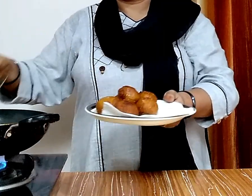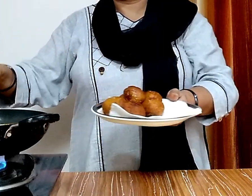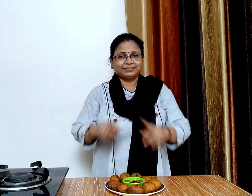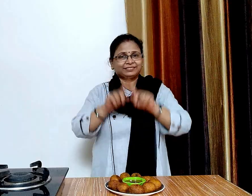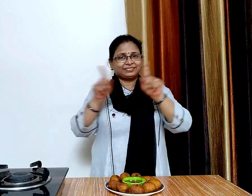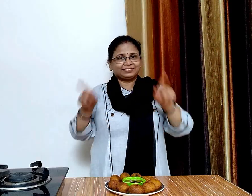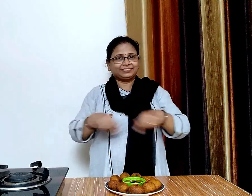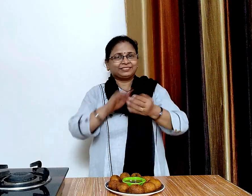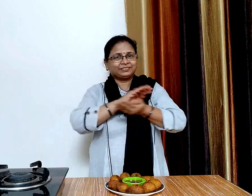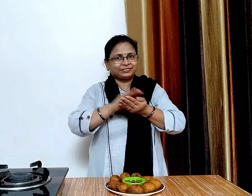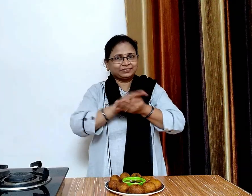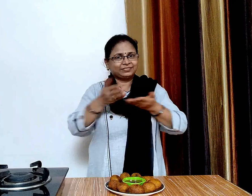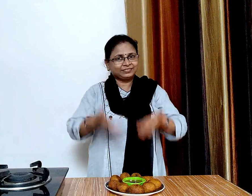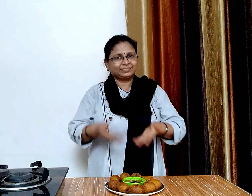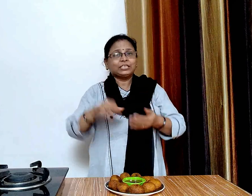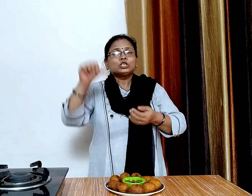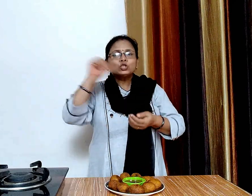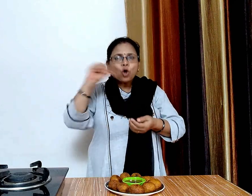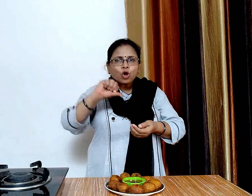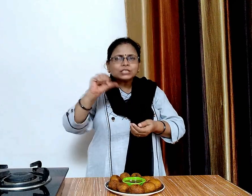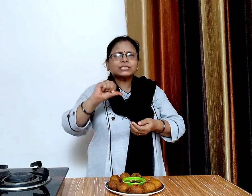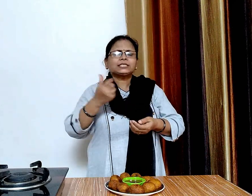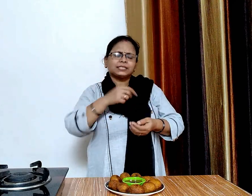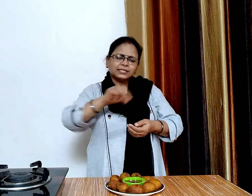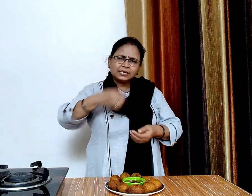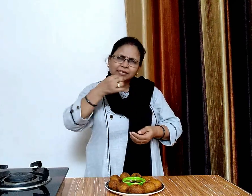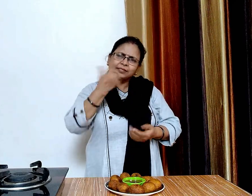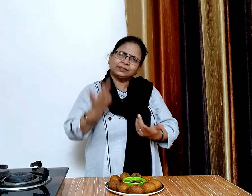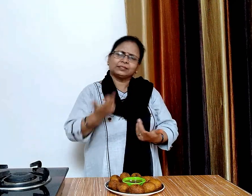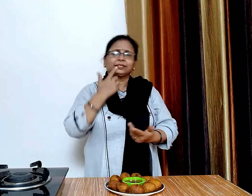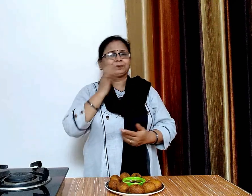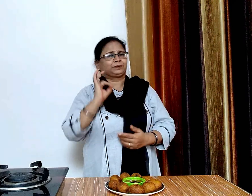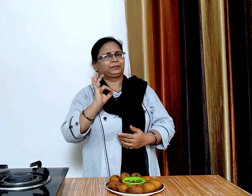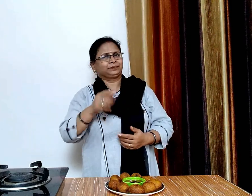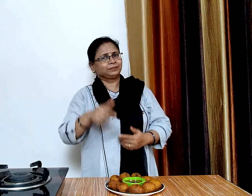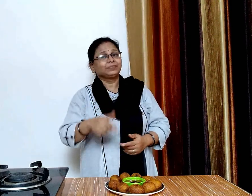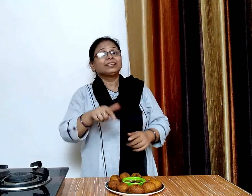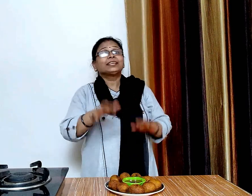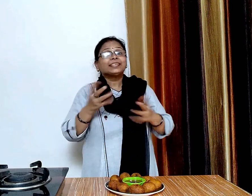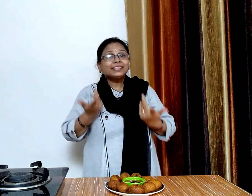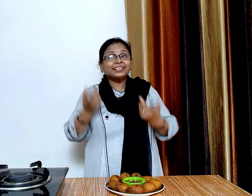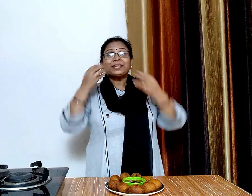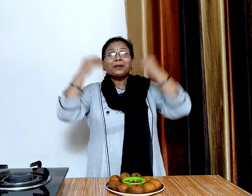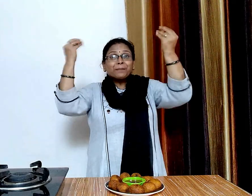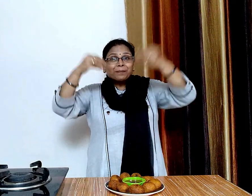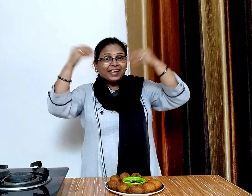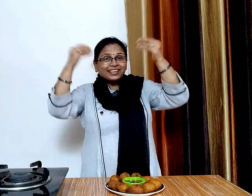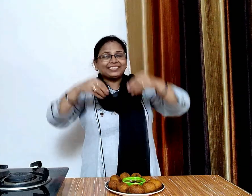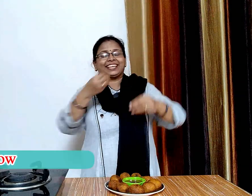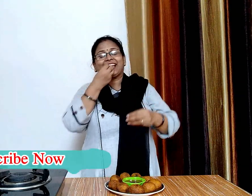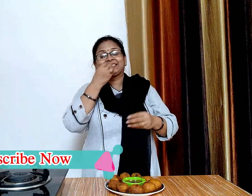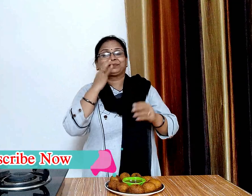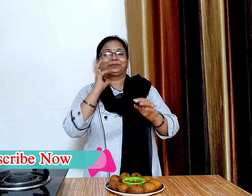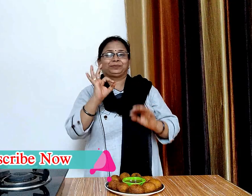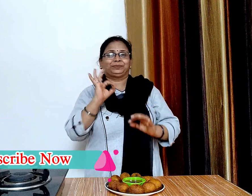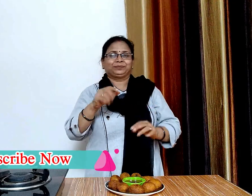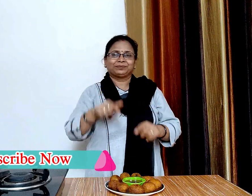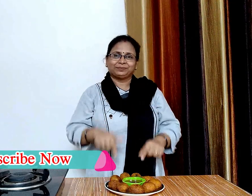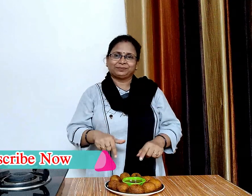आप इसे सौस के साथ से शर्फ कर सकते हैं मौनशून का सीजन चल रहा है तो आप इसे अपनी फैमली मेमबर्स के साथ गरमगरम इंजॉय कर सक अगर आपको